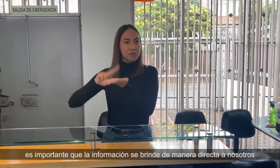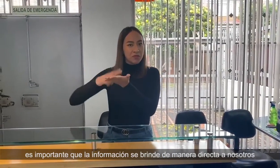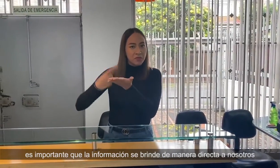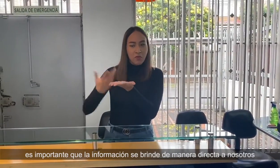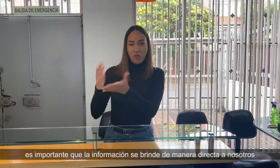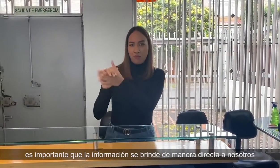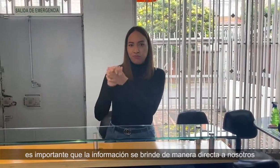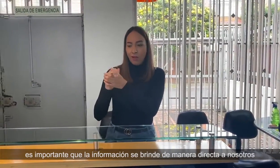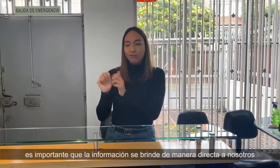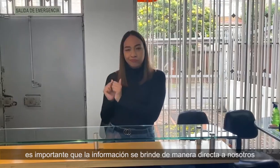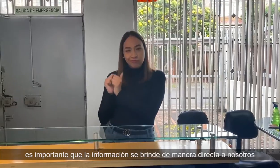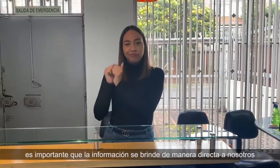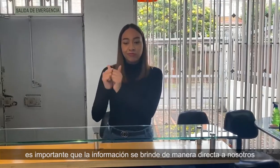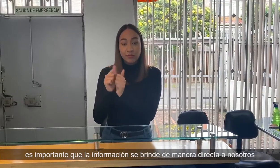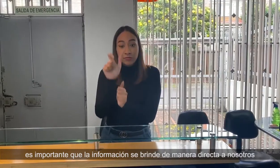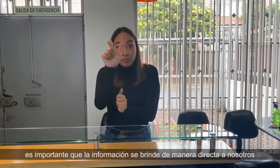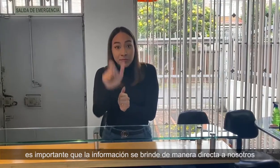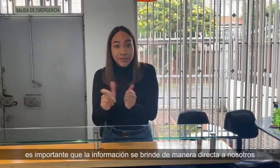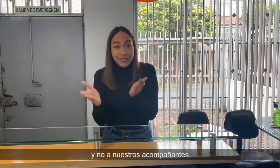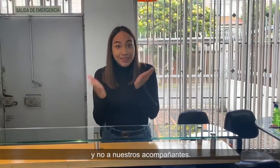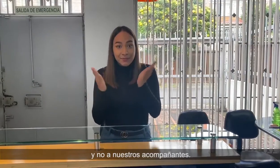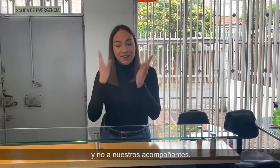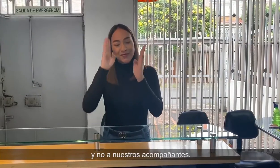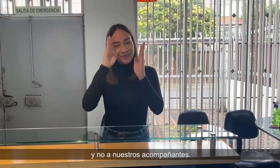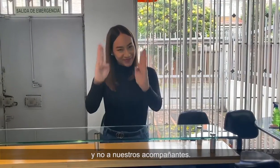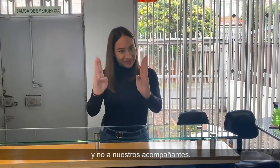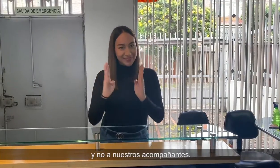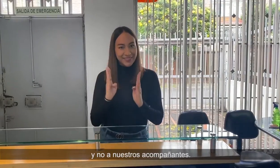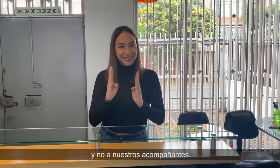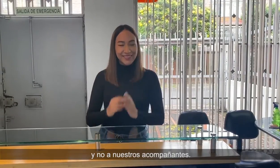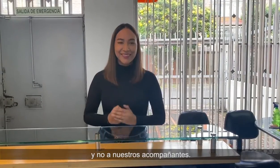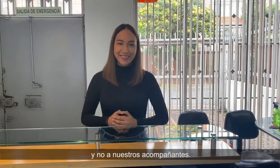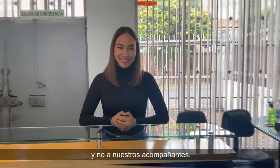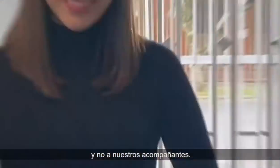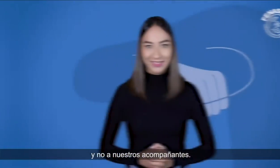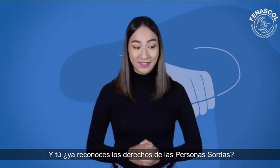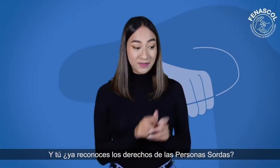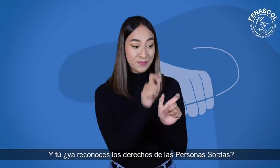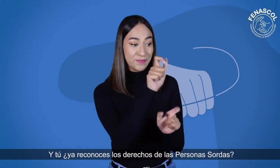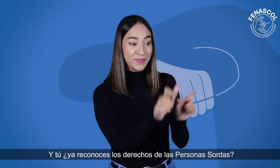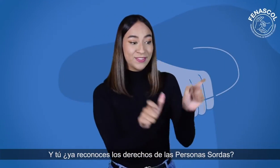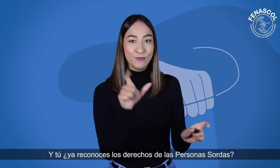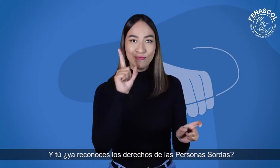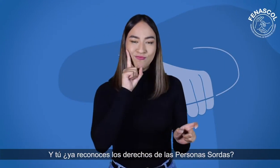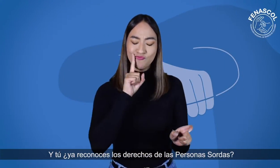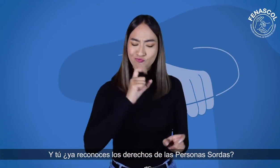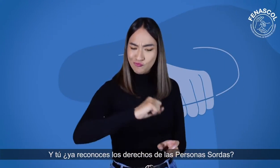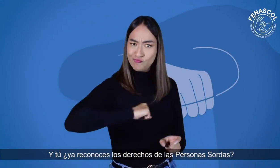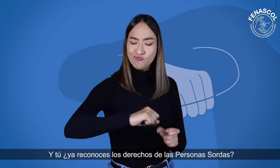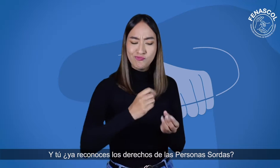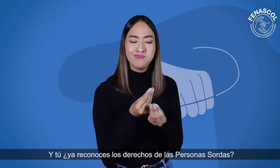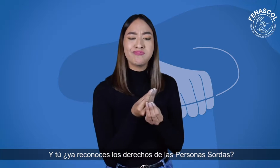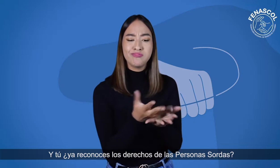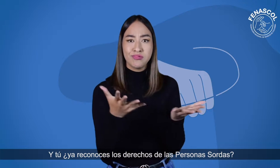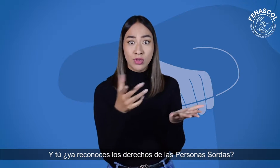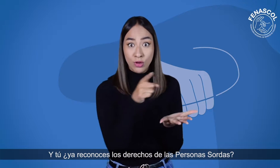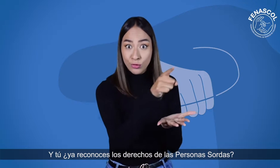información se brinde de manera directa a nosotros y no a nuestros acompañantes. ¿Y tú? ¿Ya reconoces los derechos de las personas